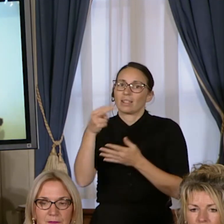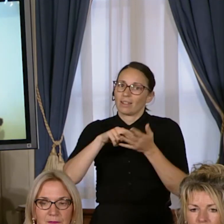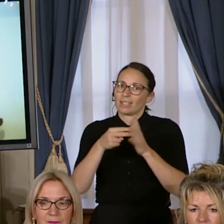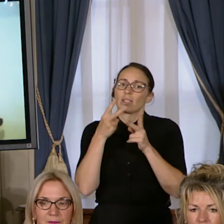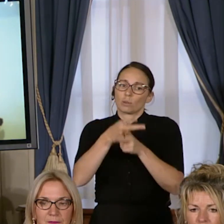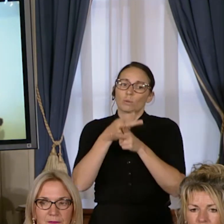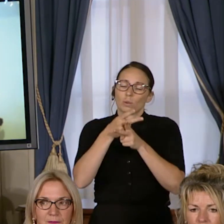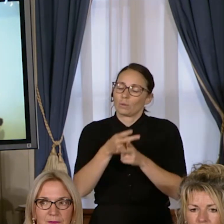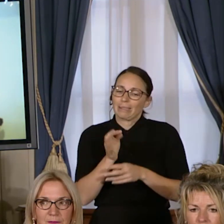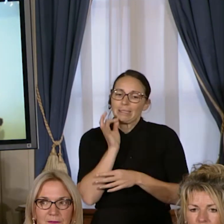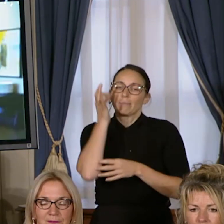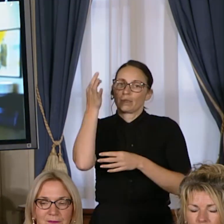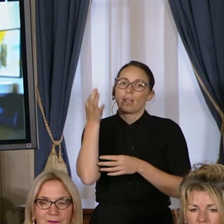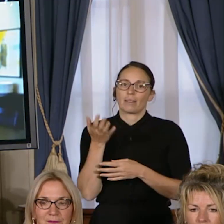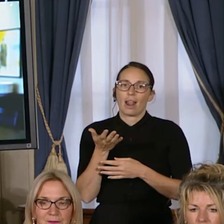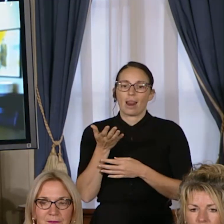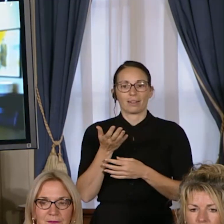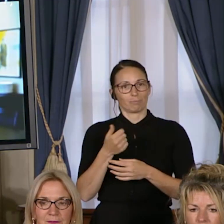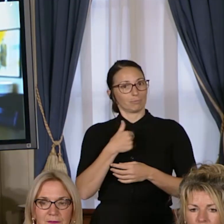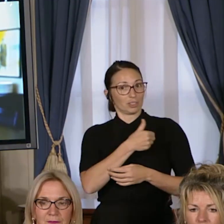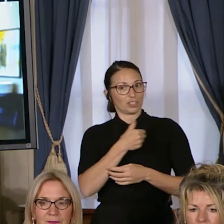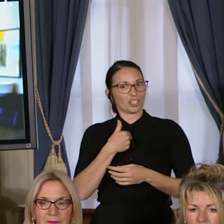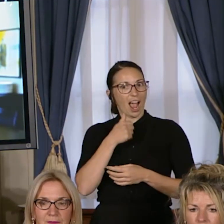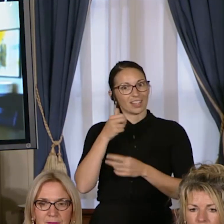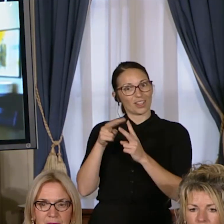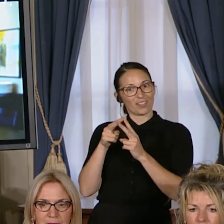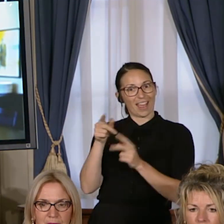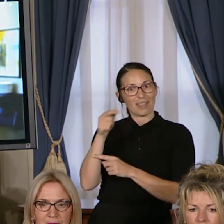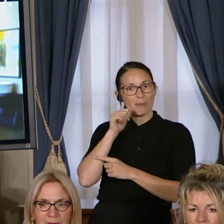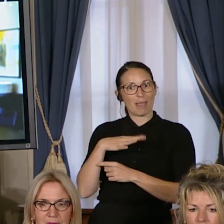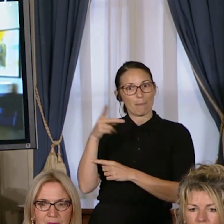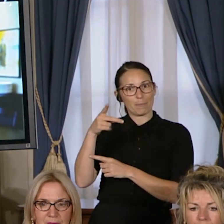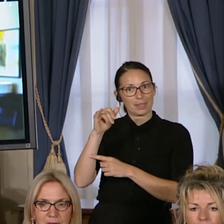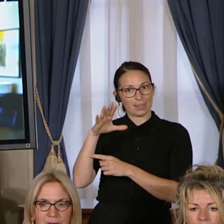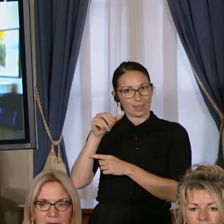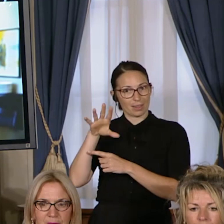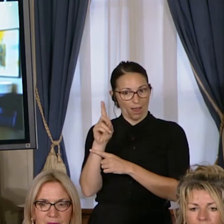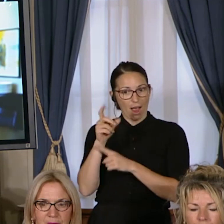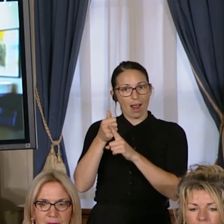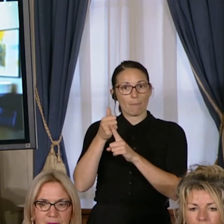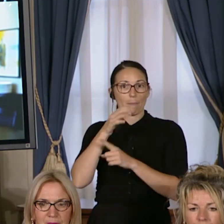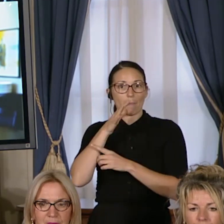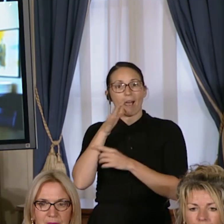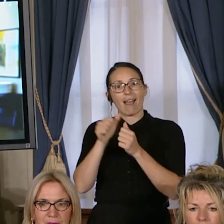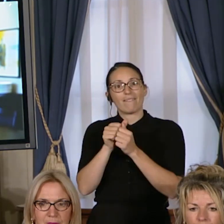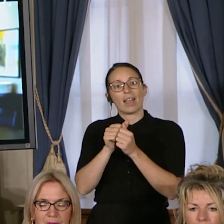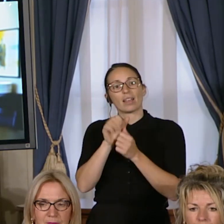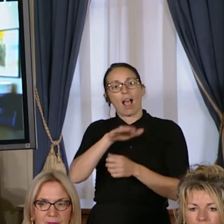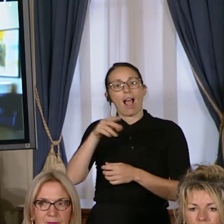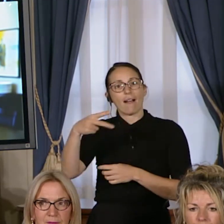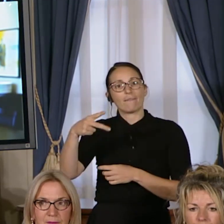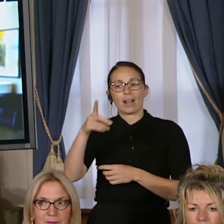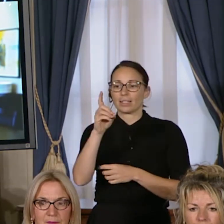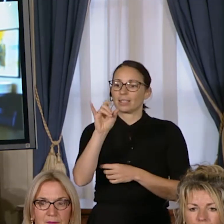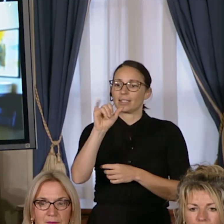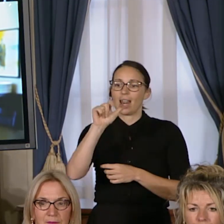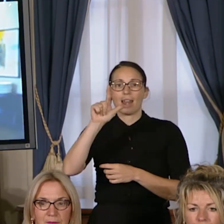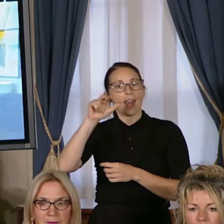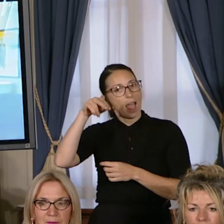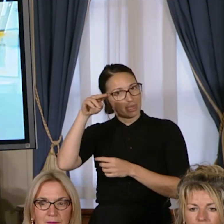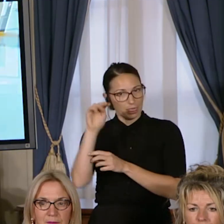exceptionnels. On a la chance de connaître Madame Picard parce qu'elle est la maman de Dylan qui est arrivée chez nous il y a déjà cinq ans.